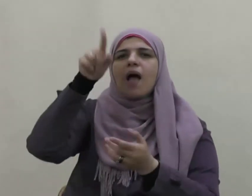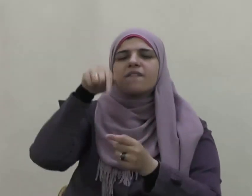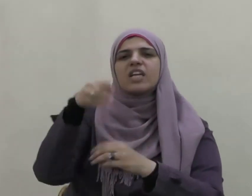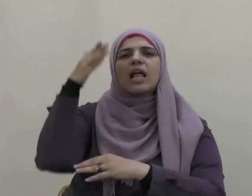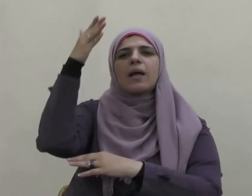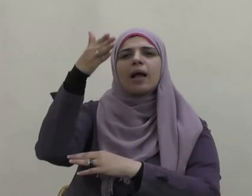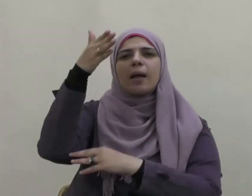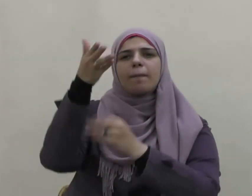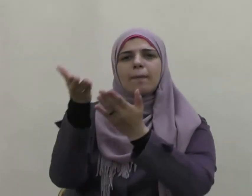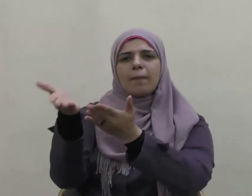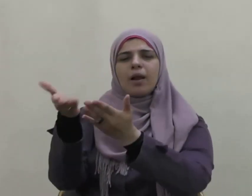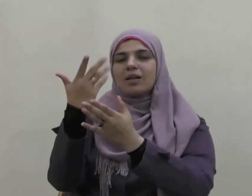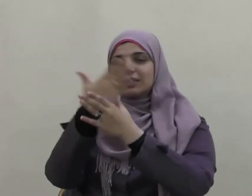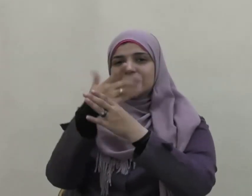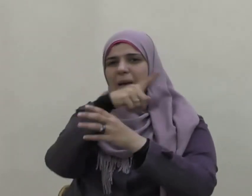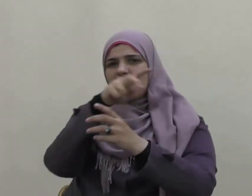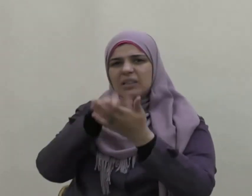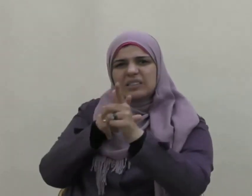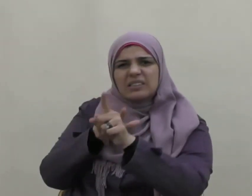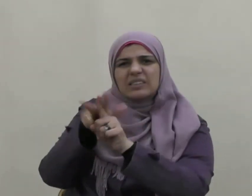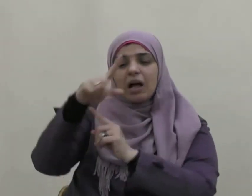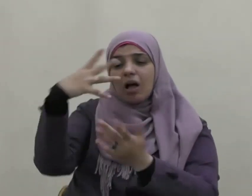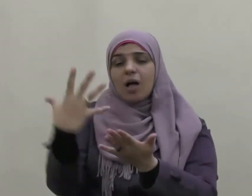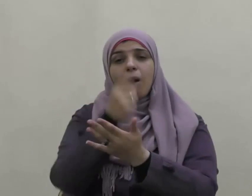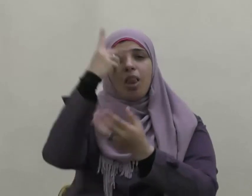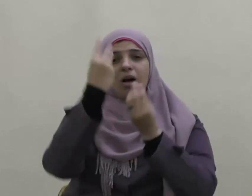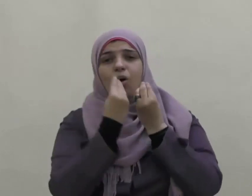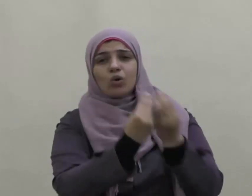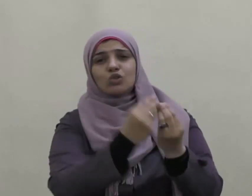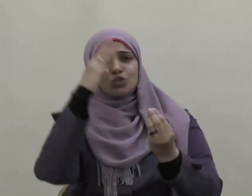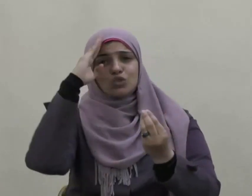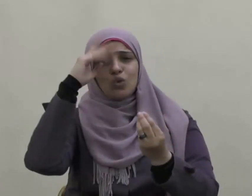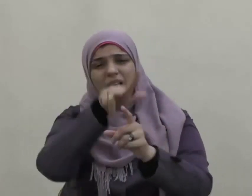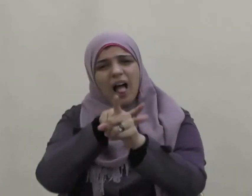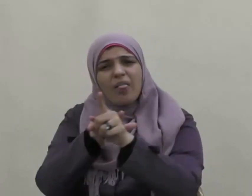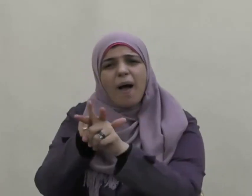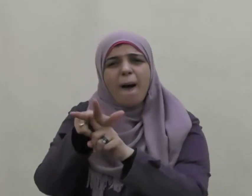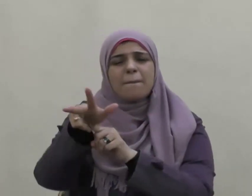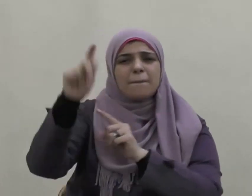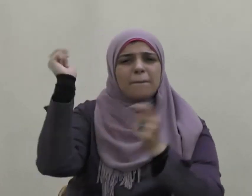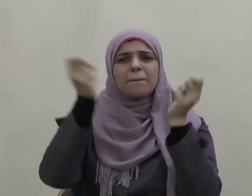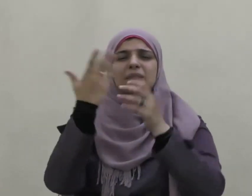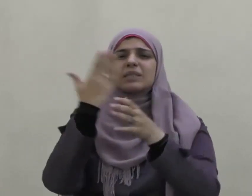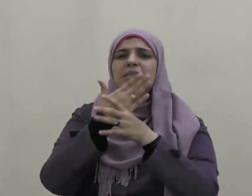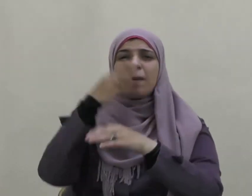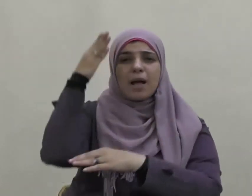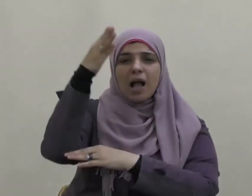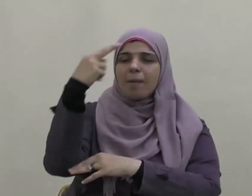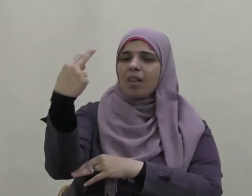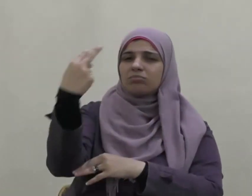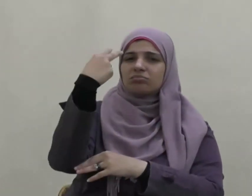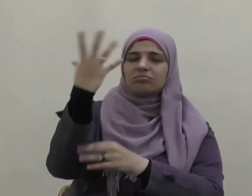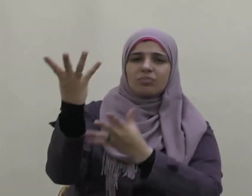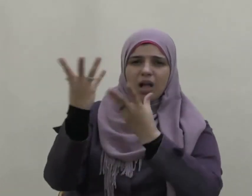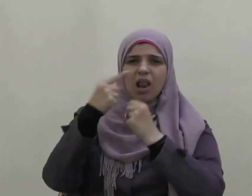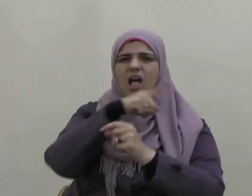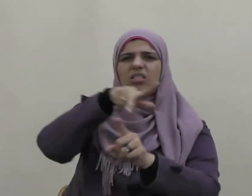البهيمة التي ملكك الله إياها فإنه شكى إلي أنك تجيعه